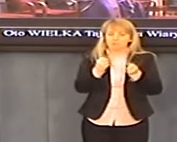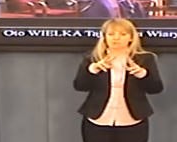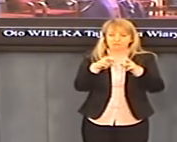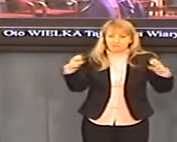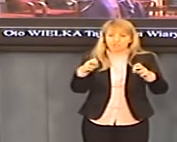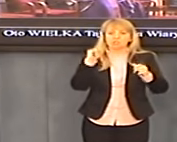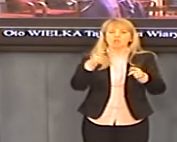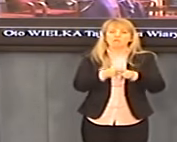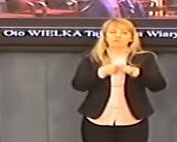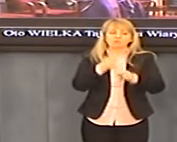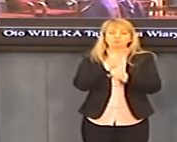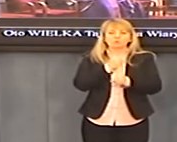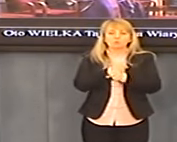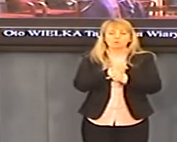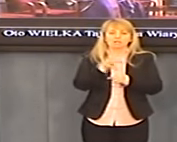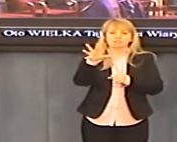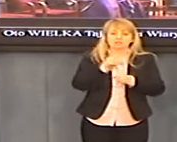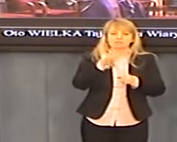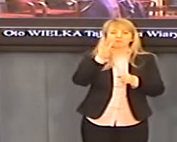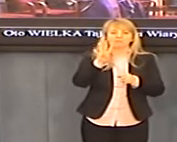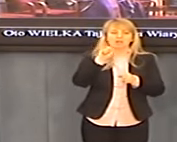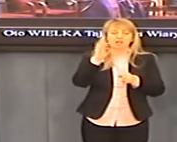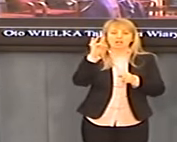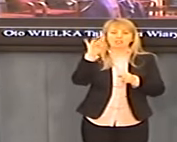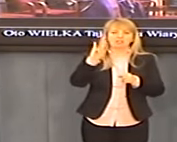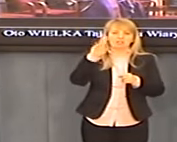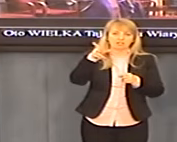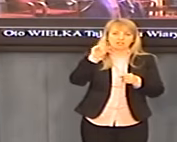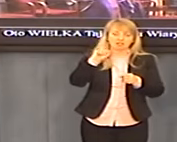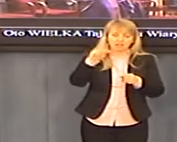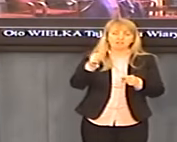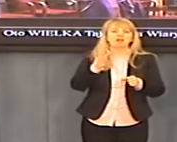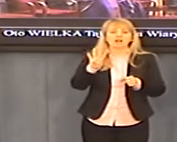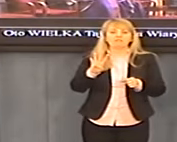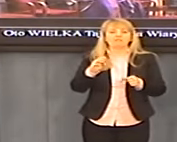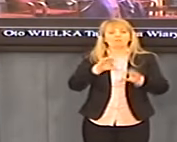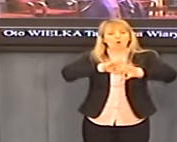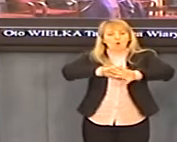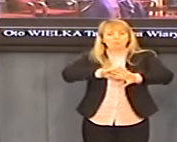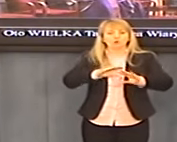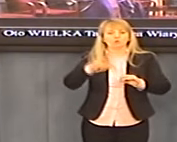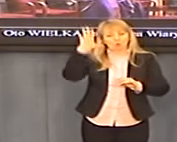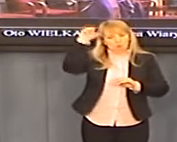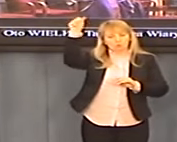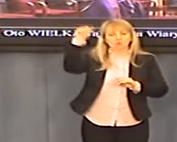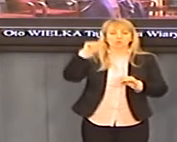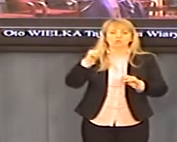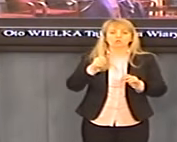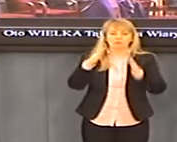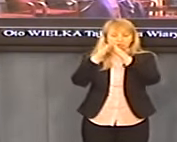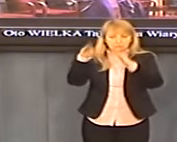współpracy ze Stolicą Apostolską w obronie kultury chrześcijańskiej w Europie i na świecie.